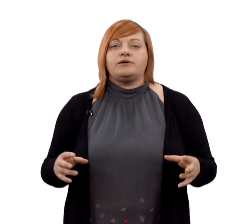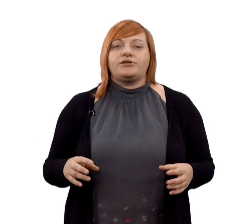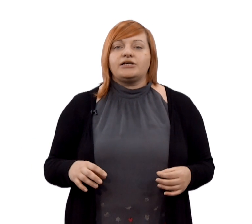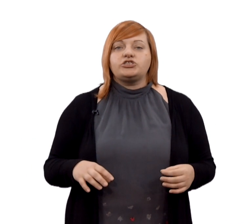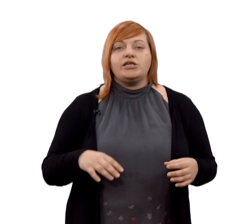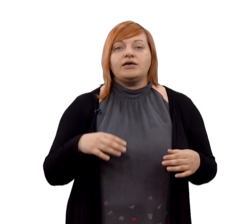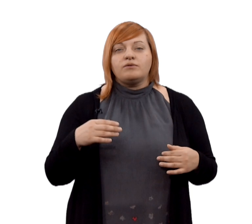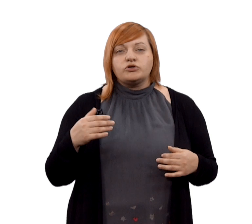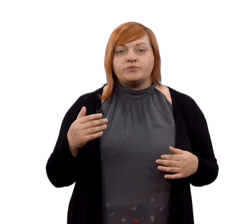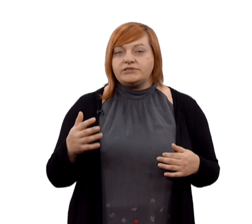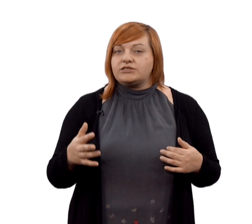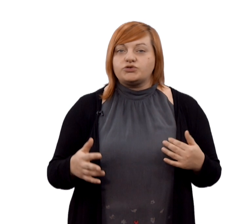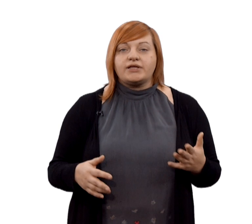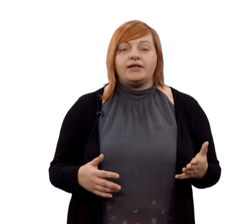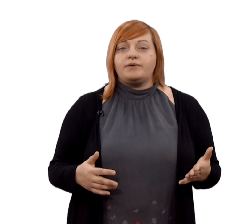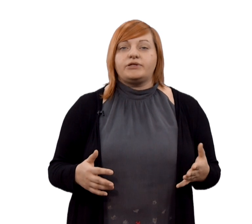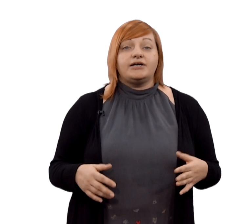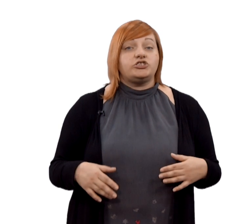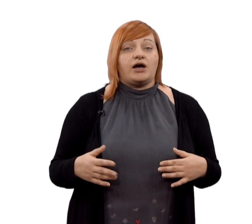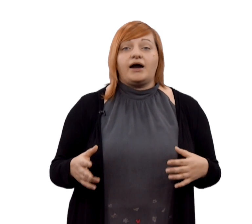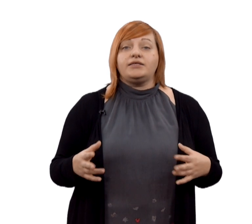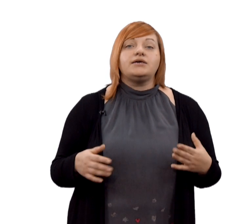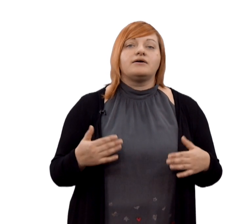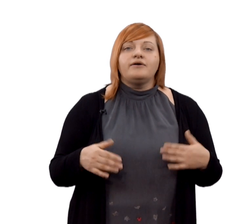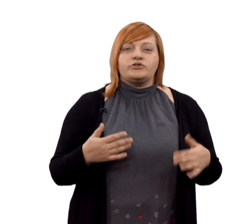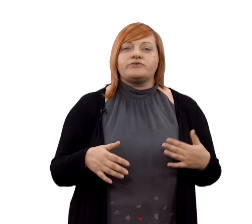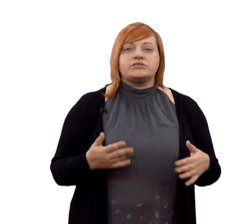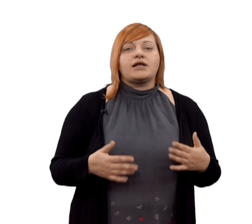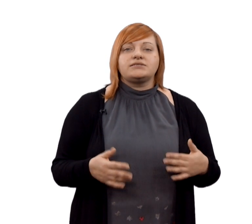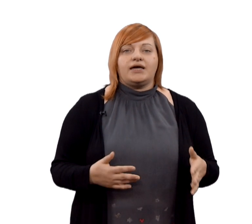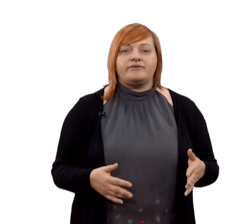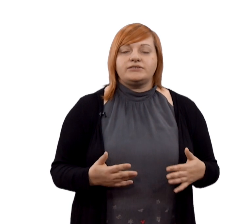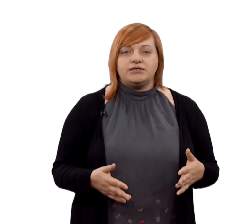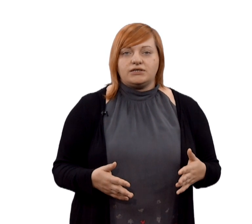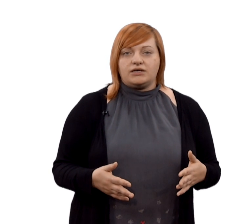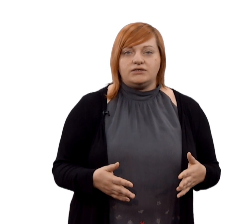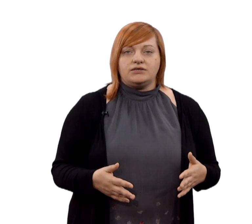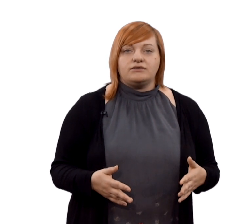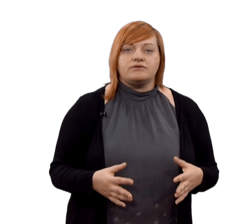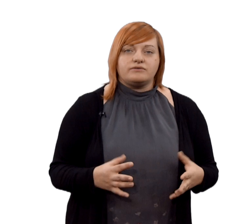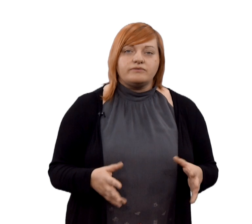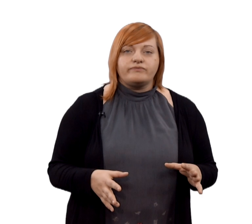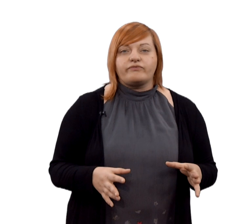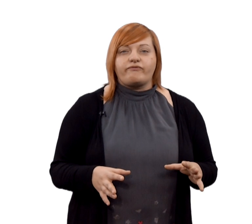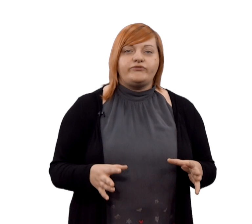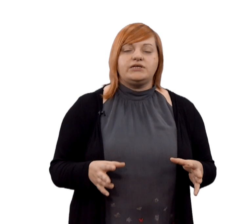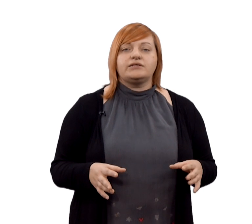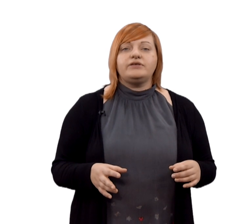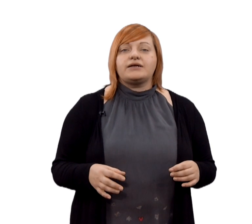предложения, может быть где-то журнальная подача, не вот эта вот скоростная новостейная и в стиле Твиттера.